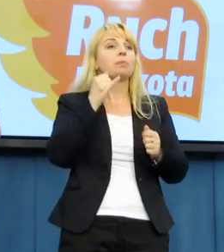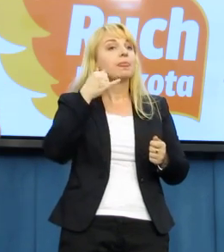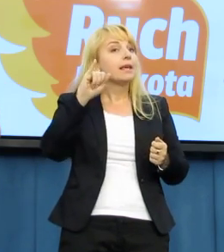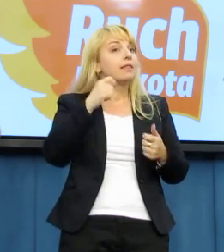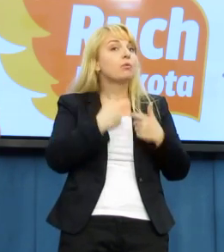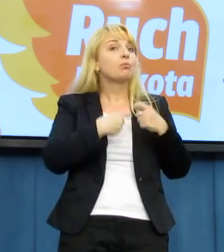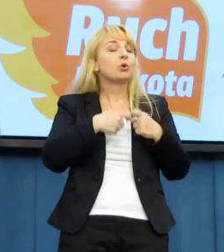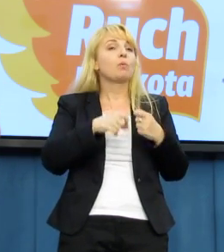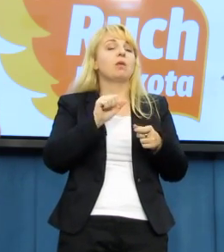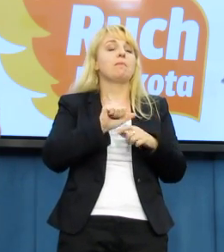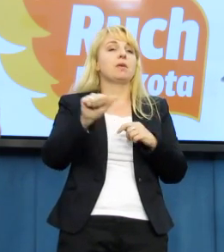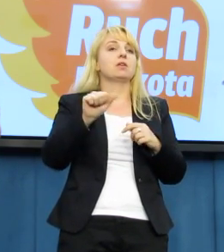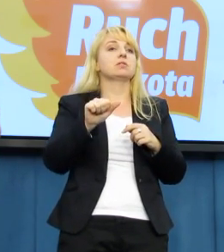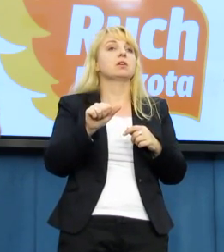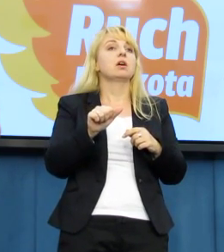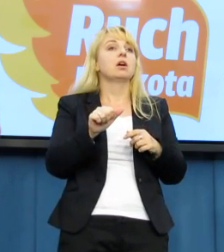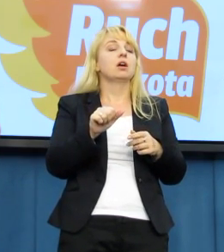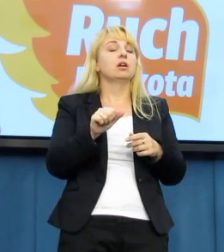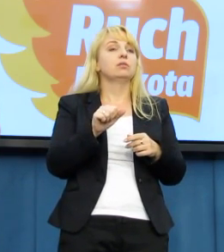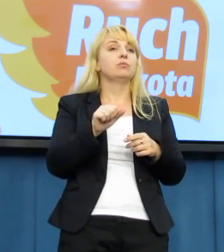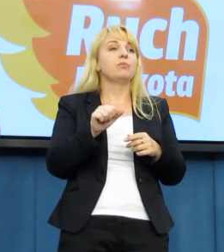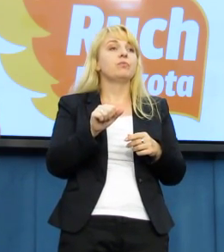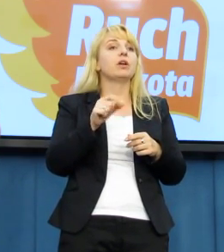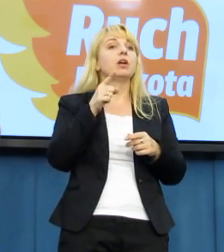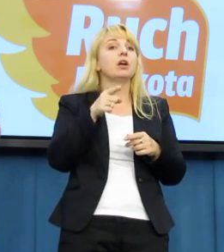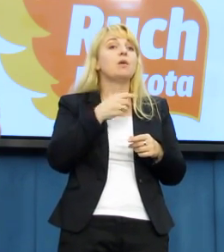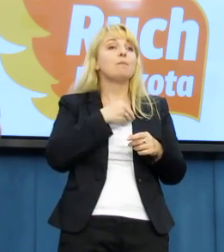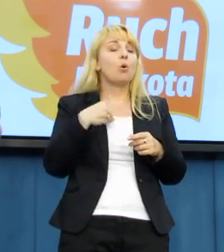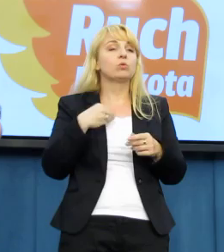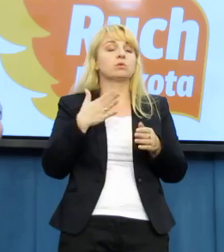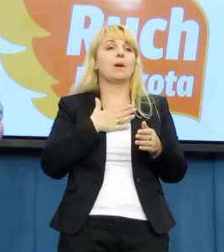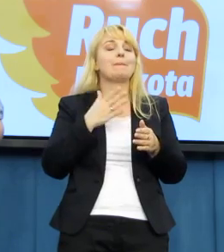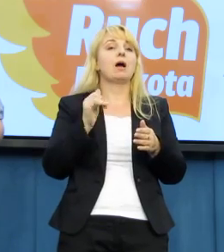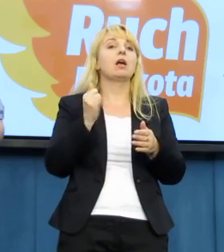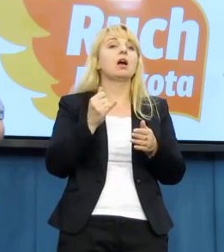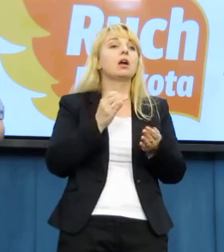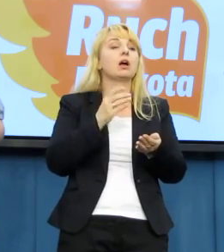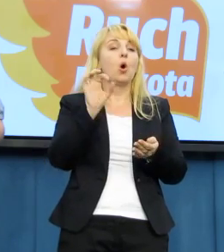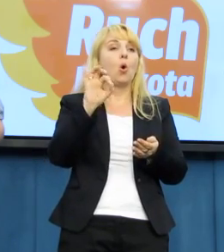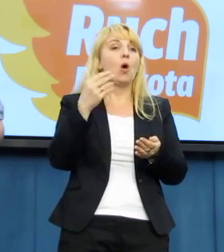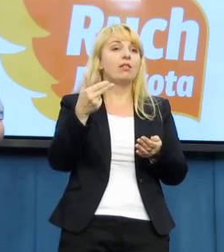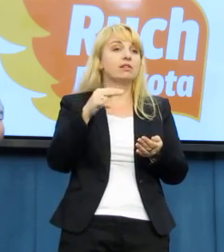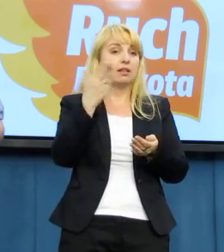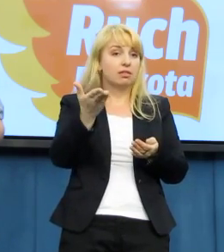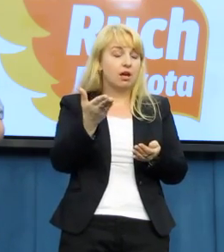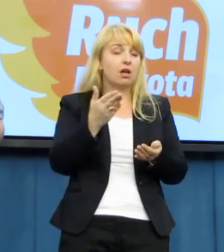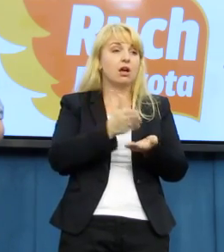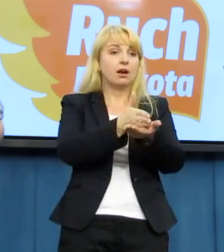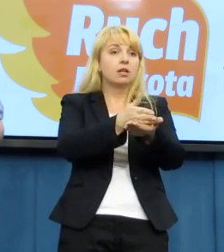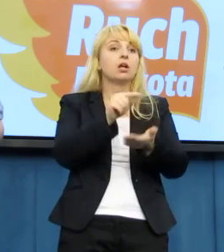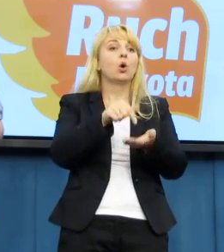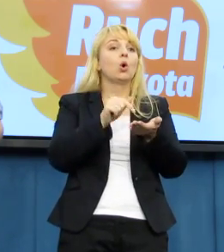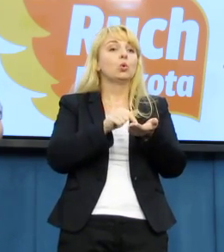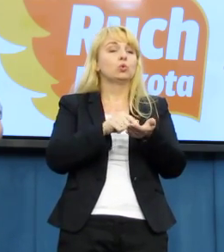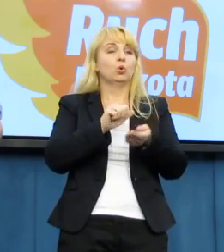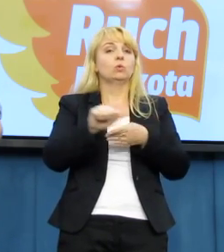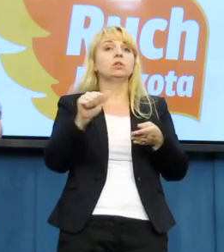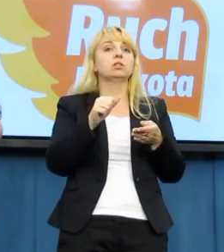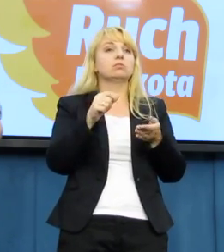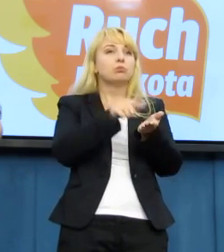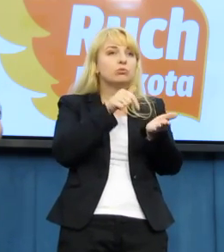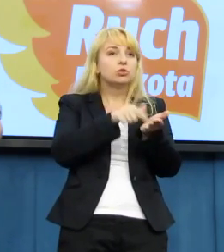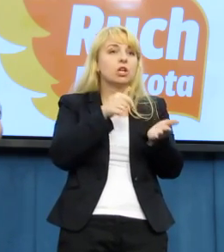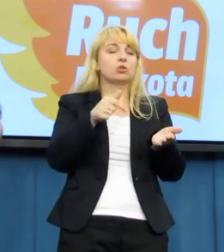która została poruszona wśród rekomendacji przedstawionych przez Radę Praw Człowieka ONZ są coraz